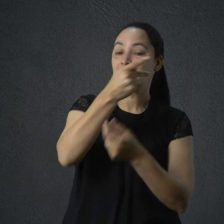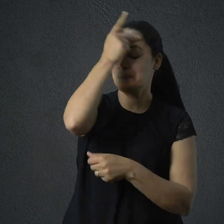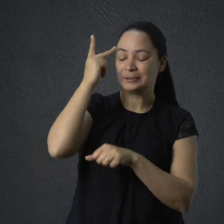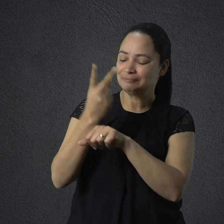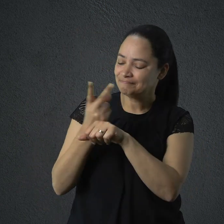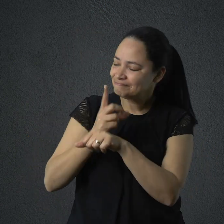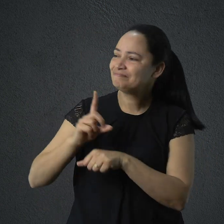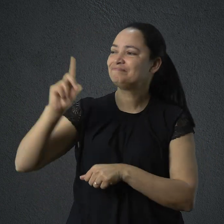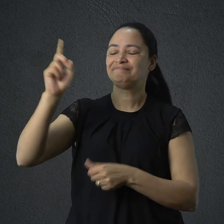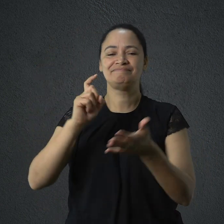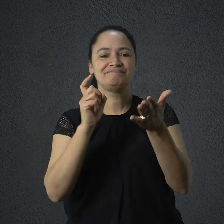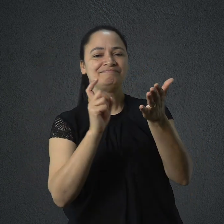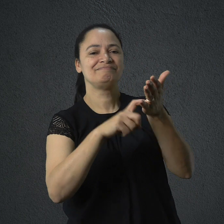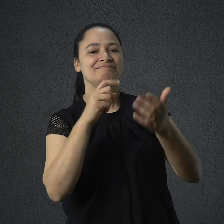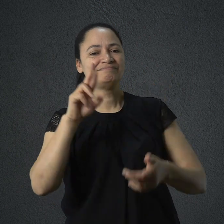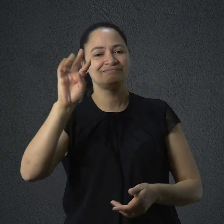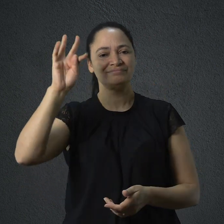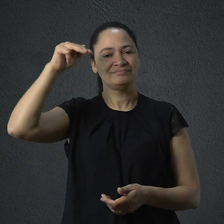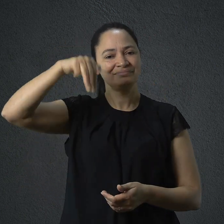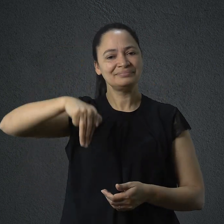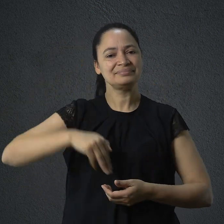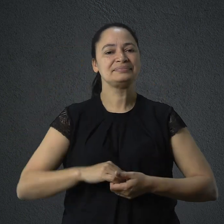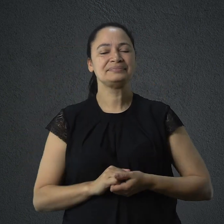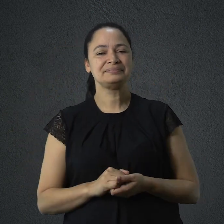Acesse transmundial.org.br